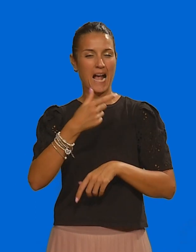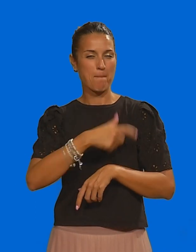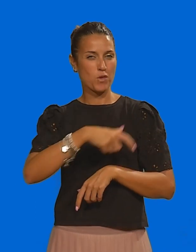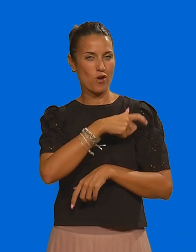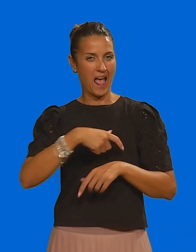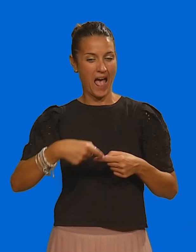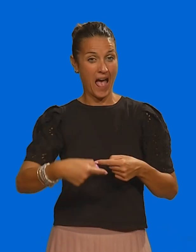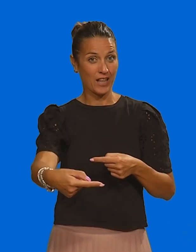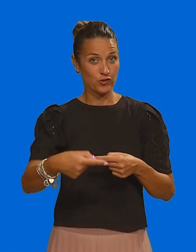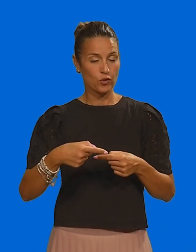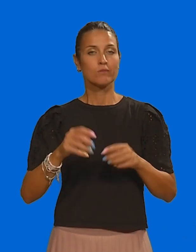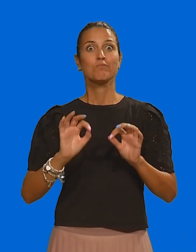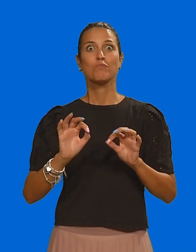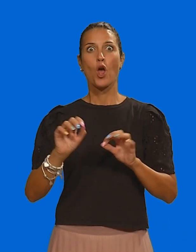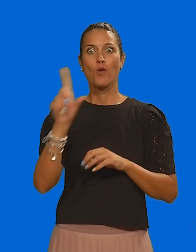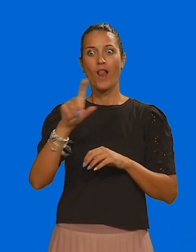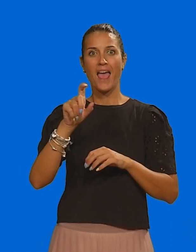1-0 pochi minuti prima del fischio finale.